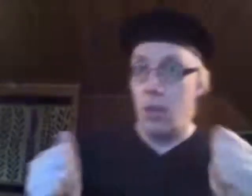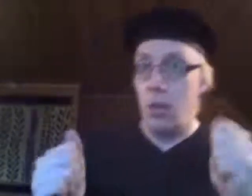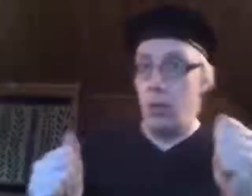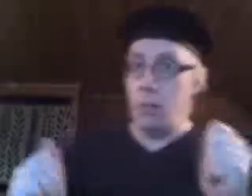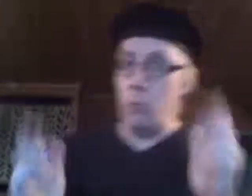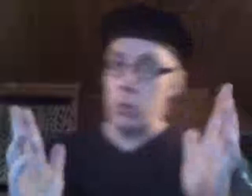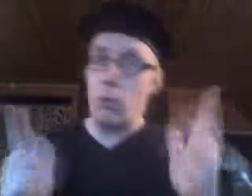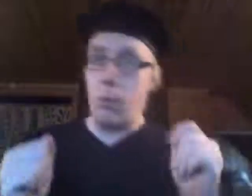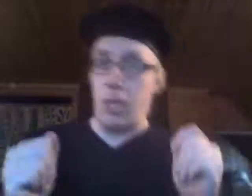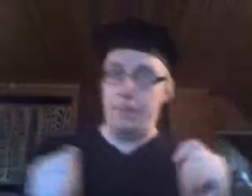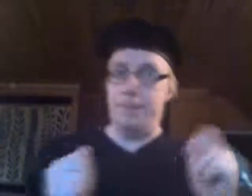Mutta kumminkin.